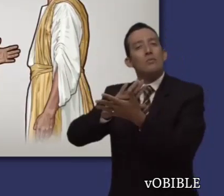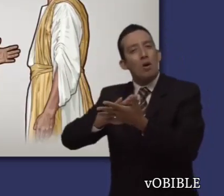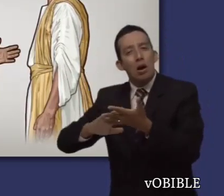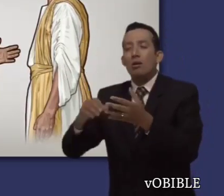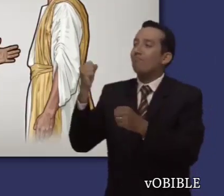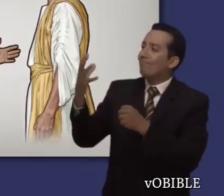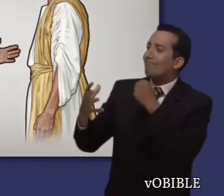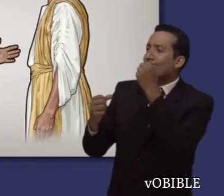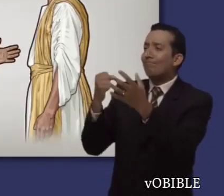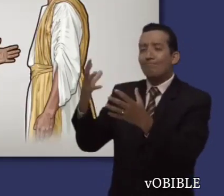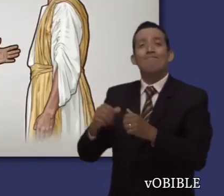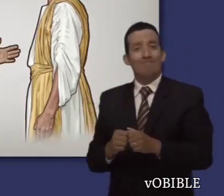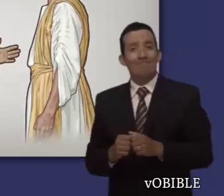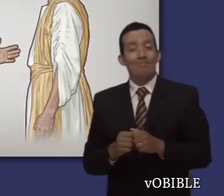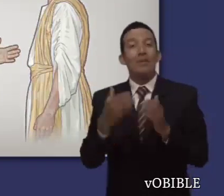cada persona.